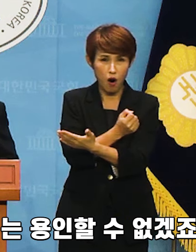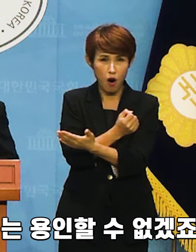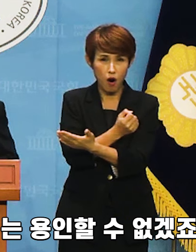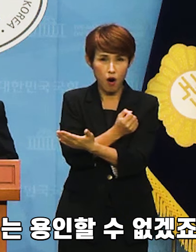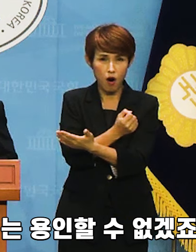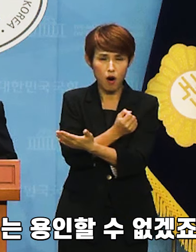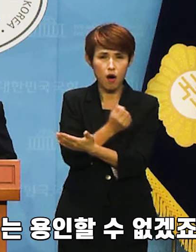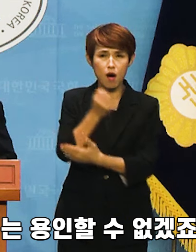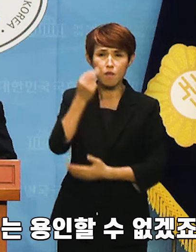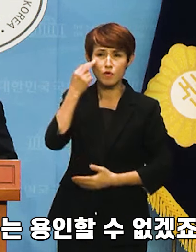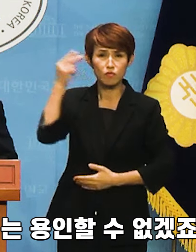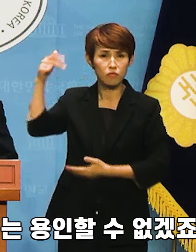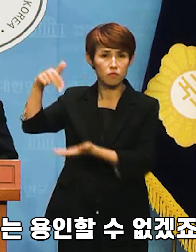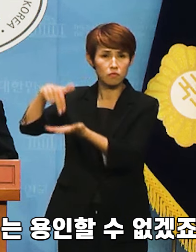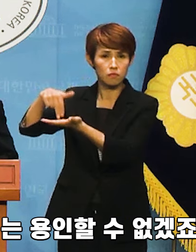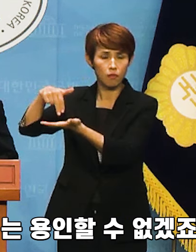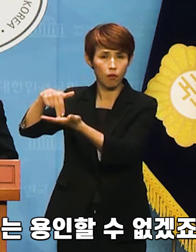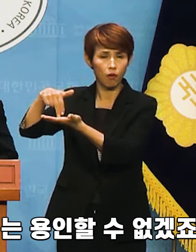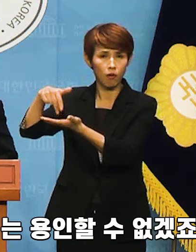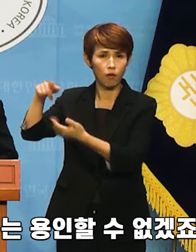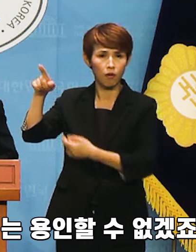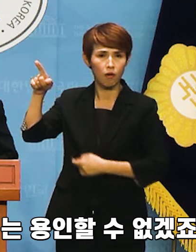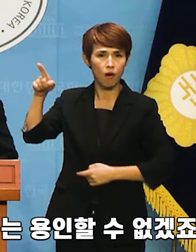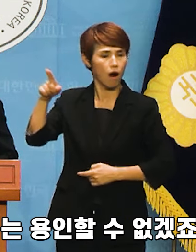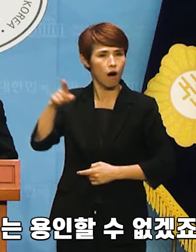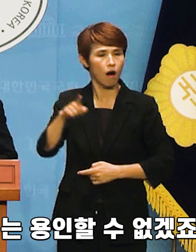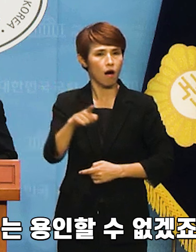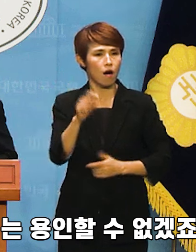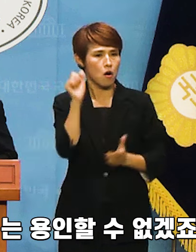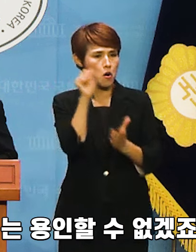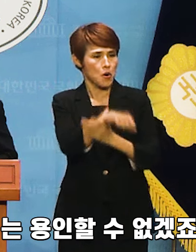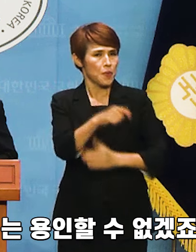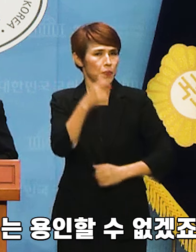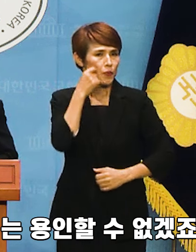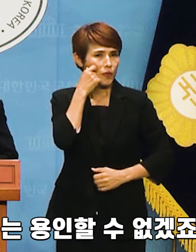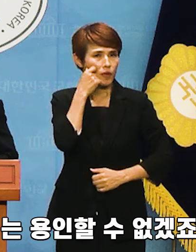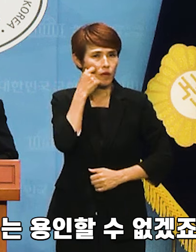미국으로서는 용인할 수 없겠죠.